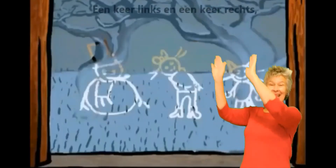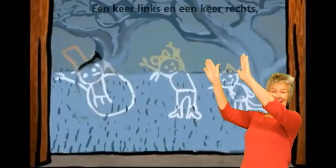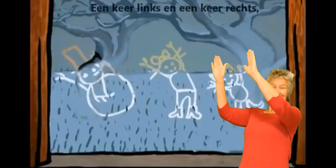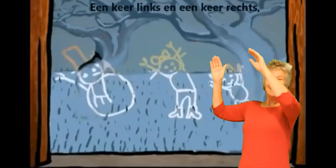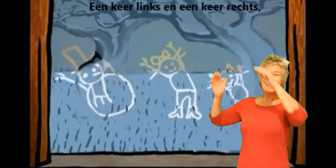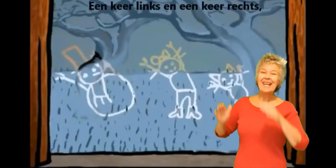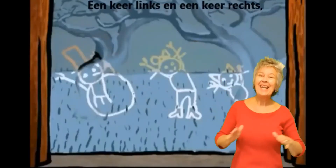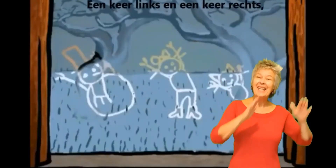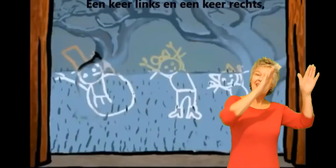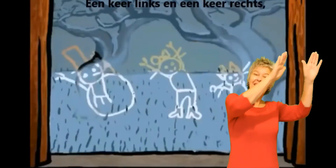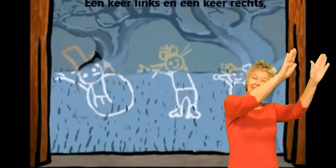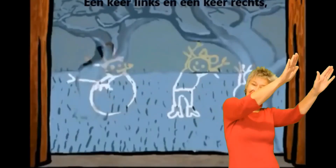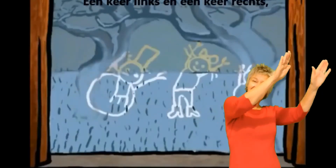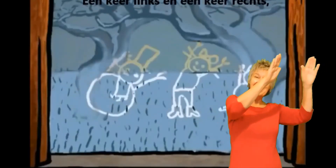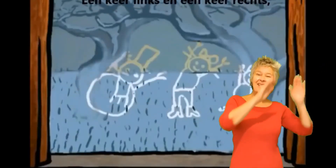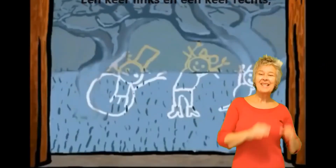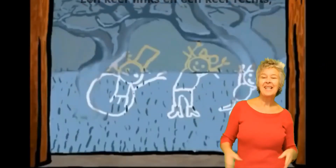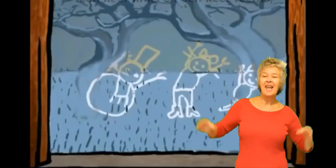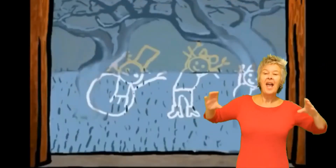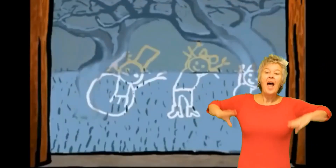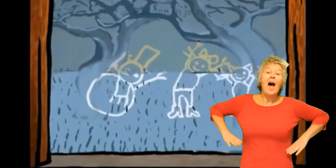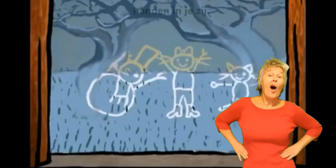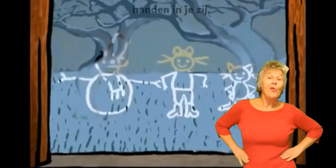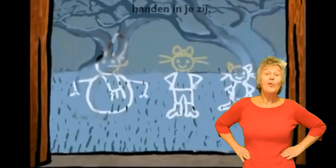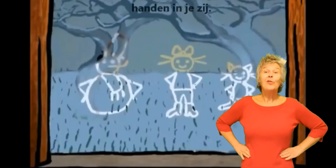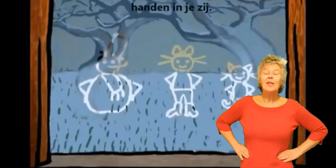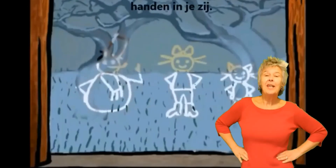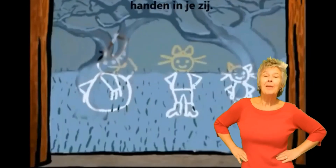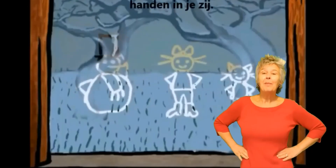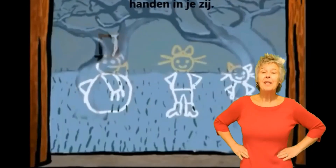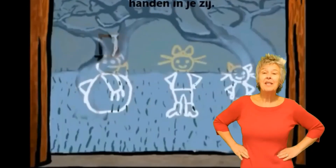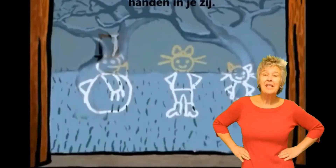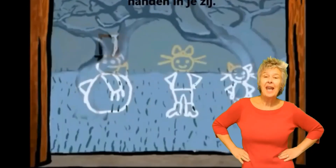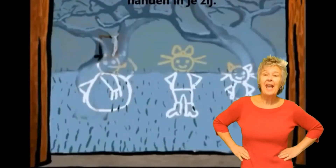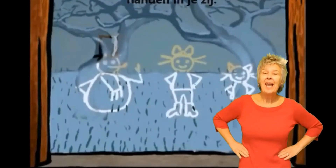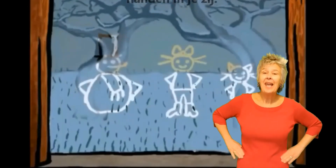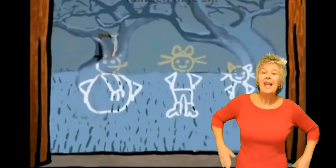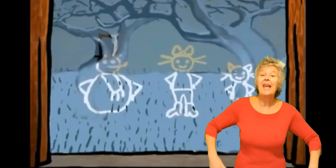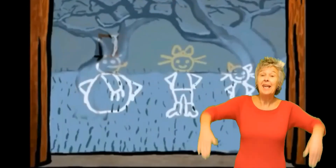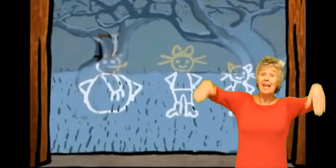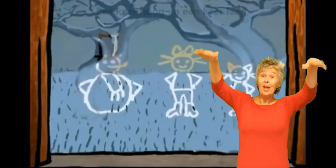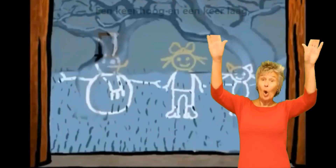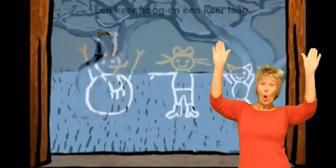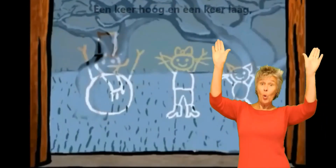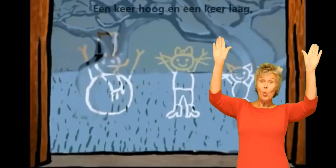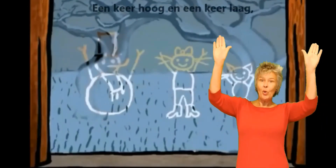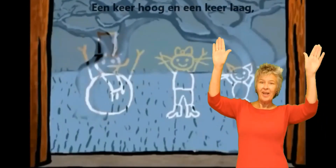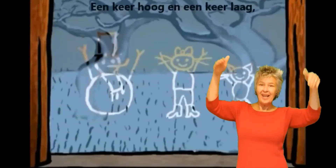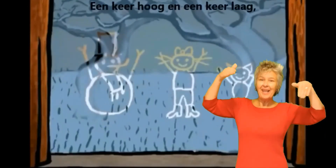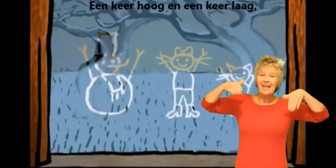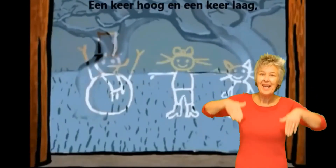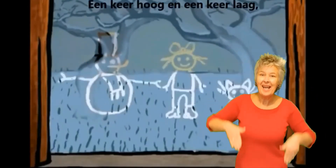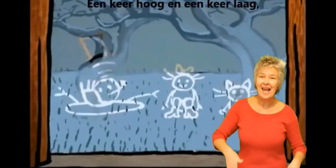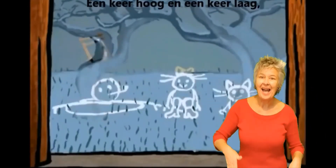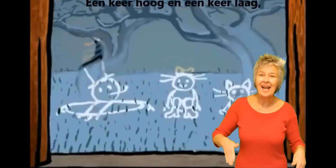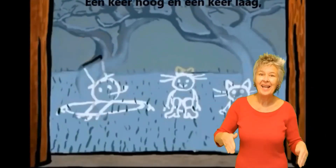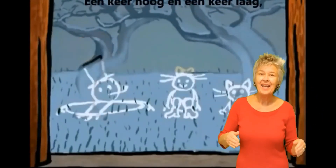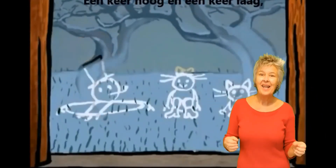links en één keer rechts Handen in je zij Eén keer hoog en één keer laag